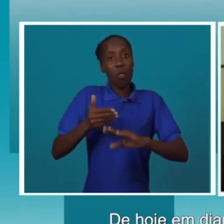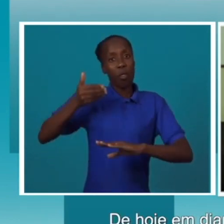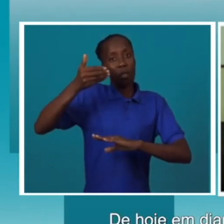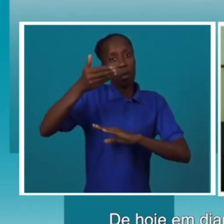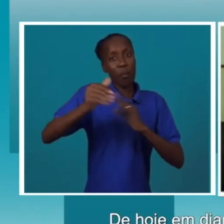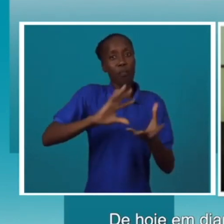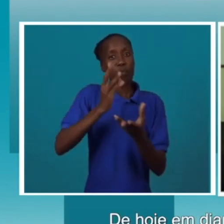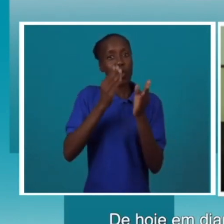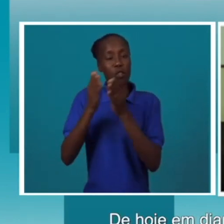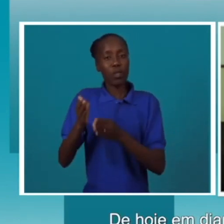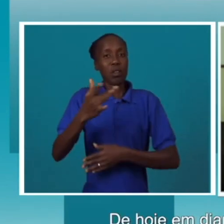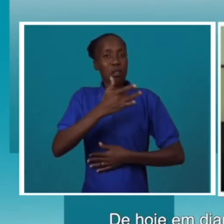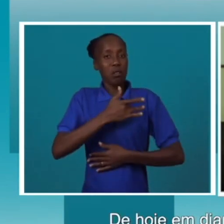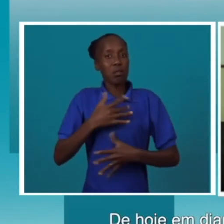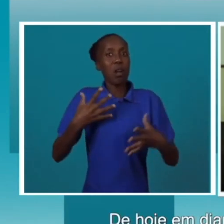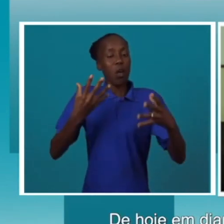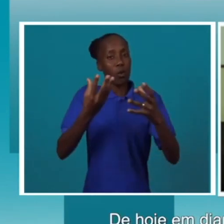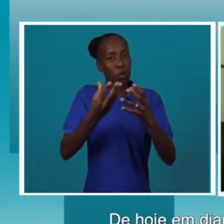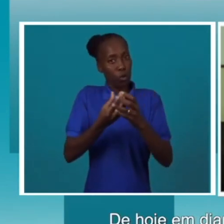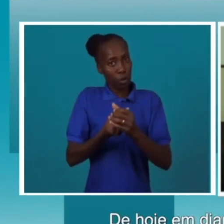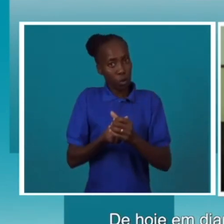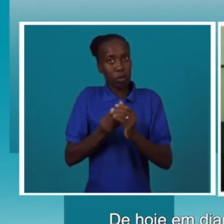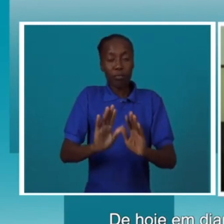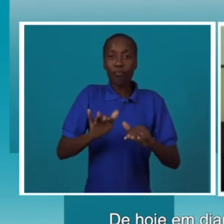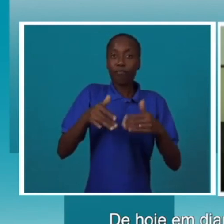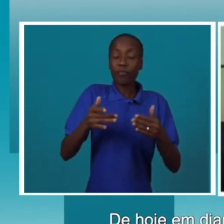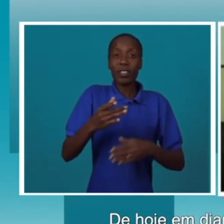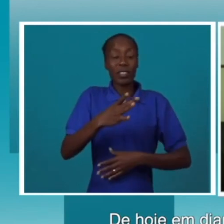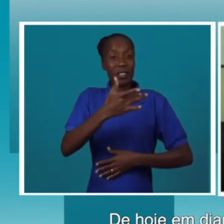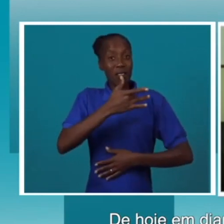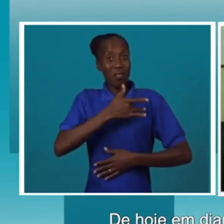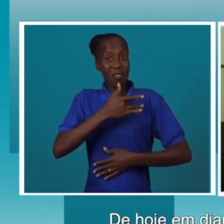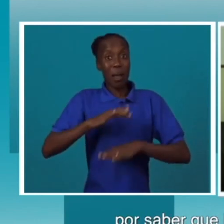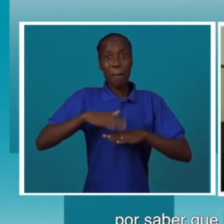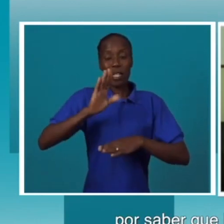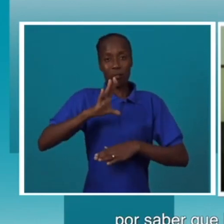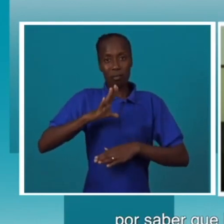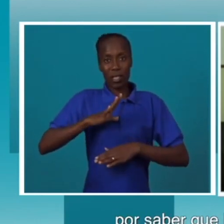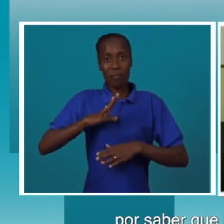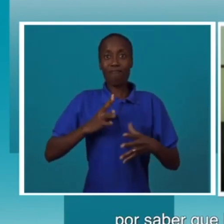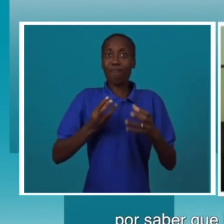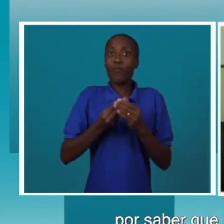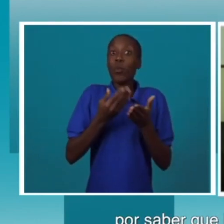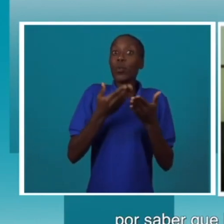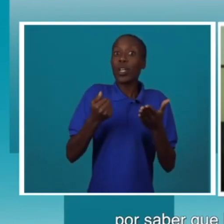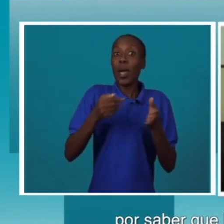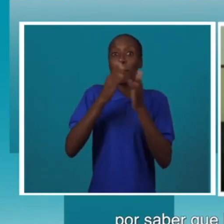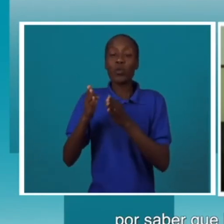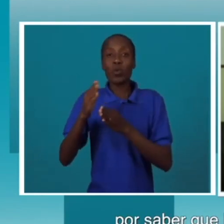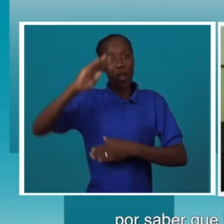que hoje em diante todos os pacientes se sentirão abraçados, se sentirão mais acolhidos por saberem que tem profissionais de saúde que têm interesse em